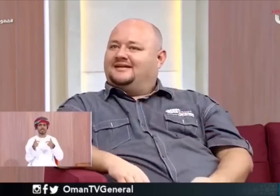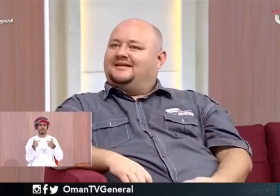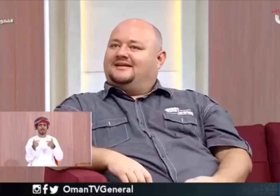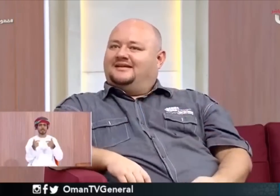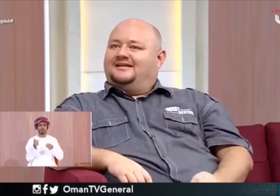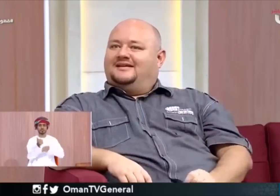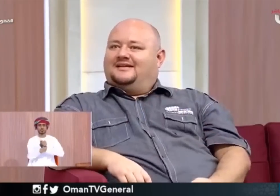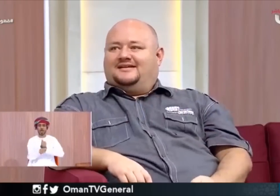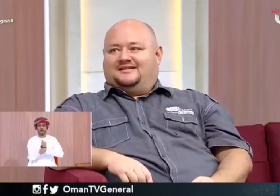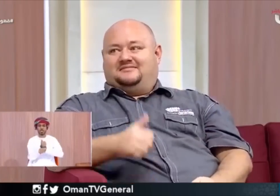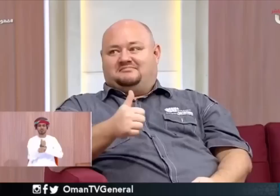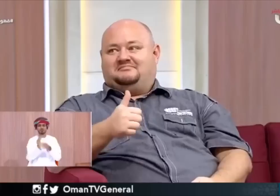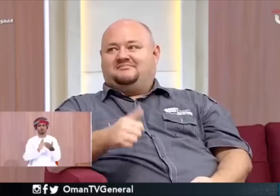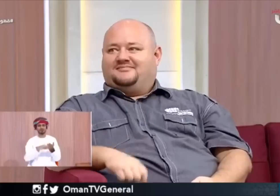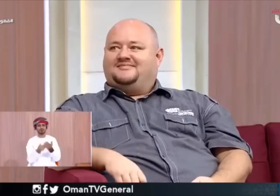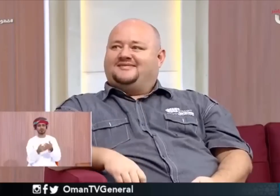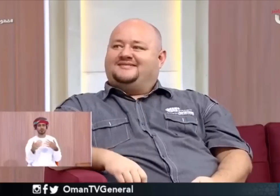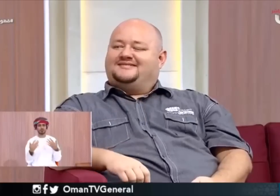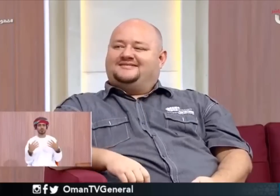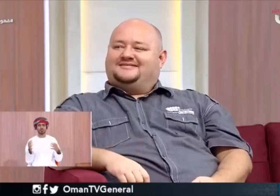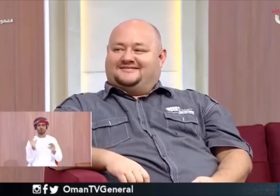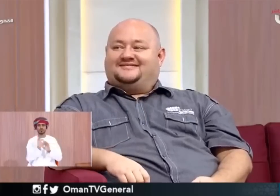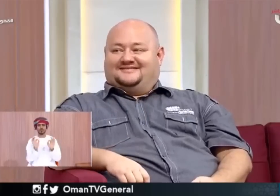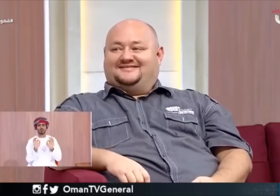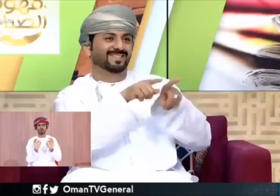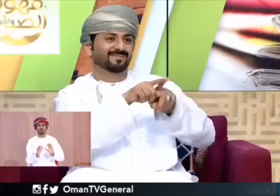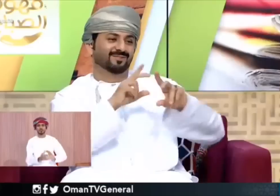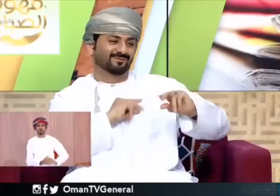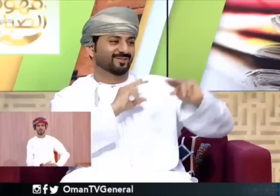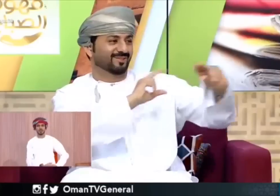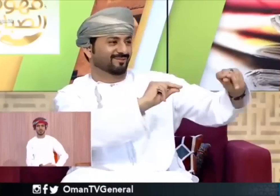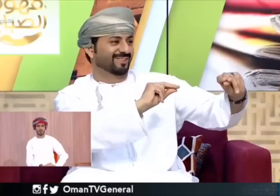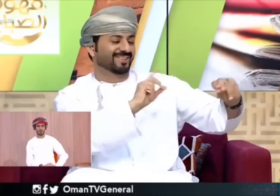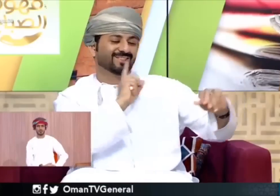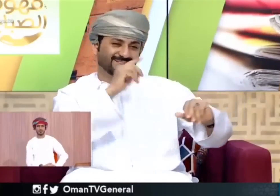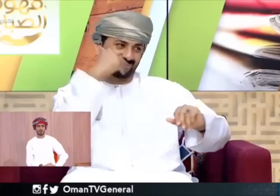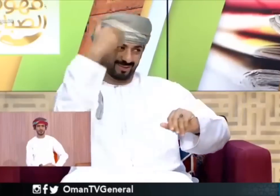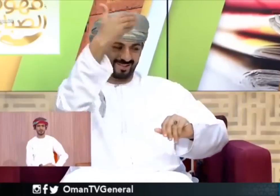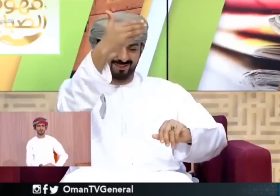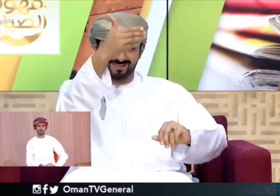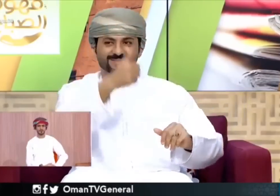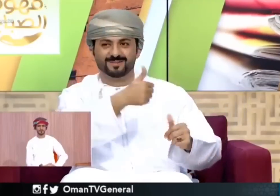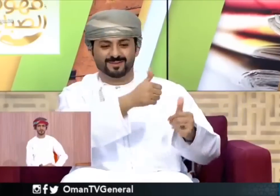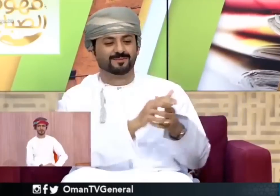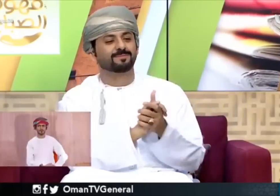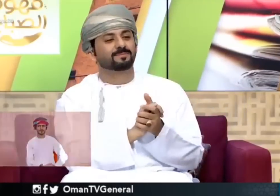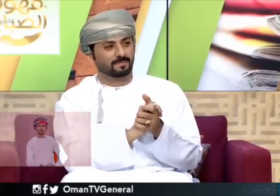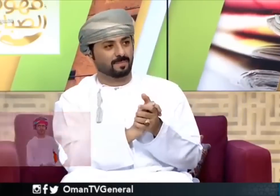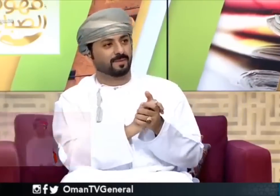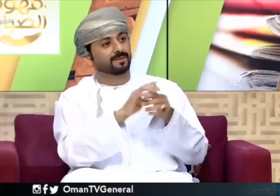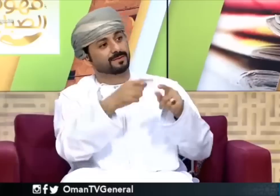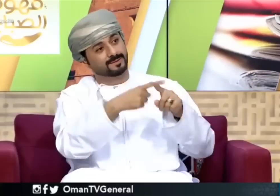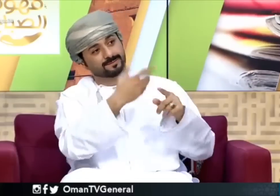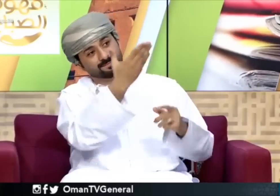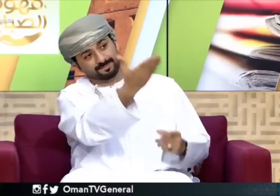عمل الترقمة عن دي آه جميل شكرا جزيلا حسنا مستقبل إن شاء الله رح نكون بنفس الطريقة التي تتعاملوا فيها داخل المجتمع